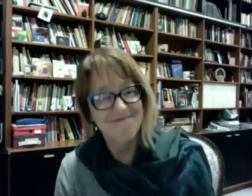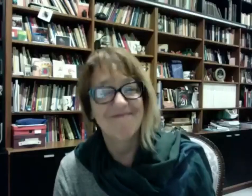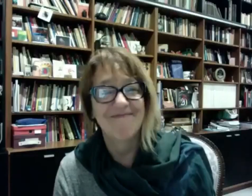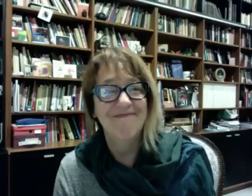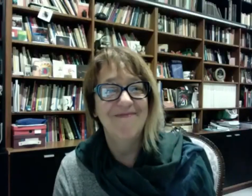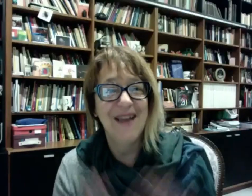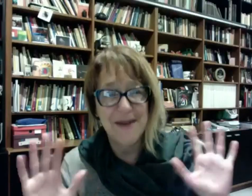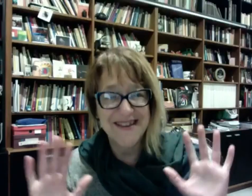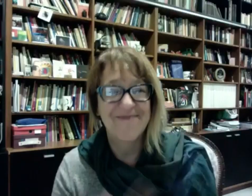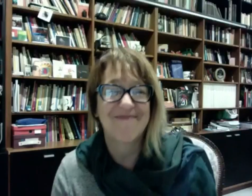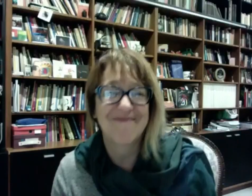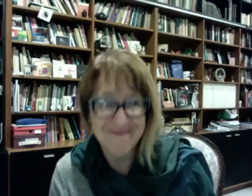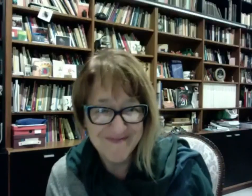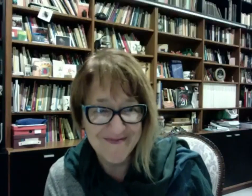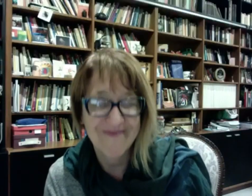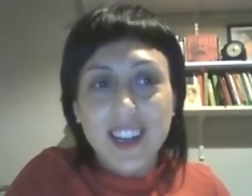muchas gracias Alejandra